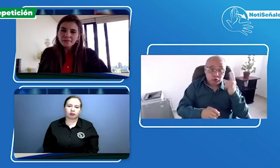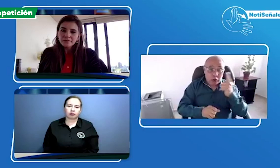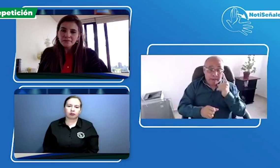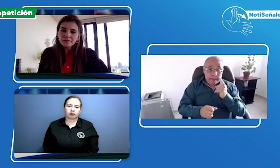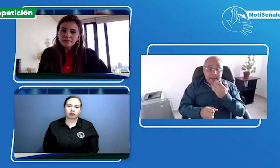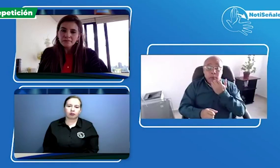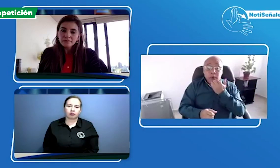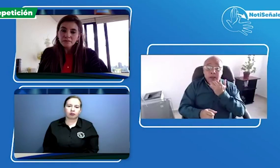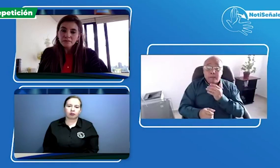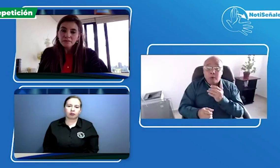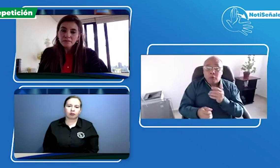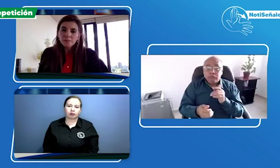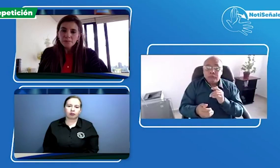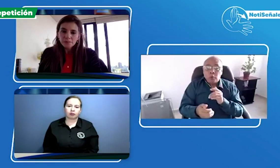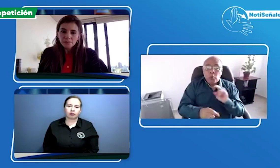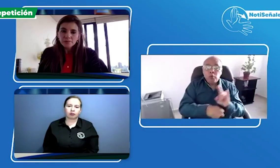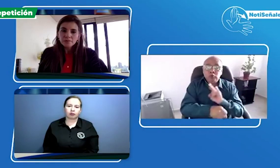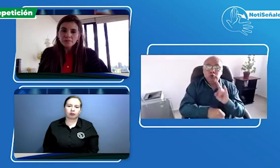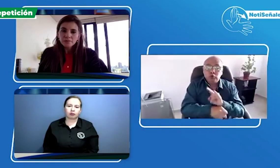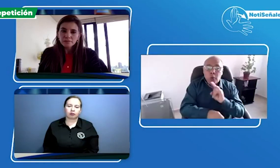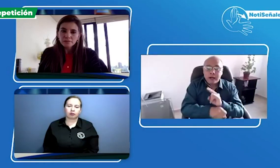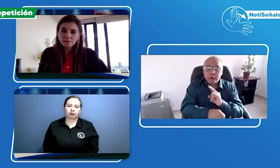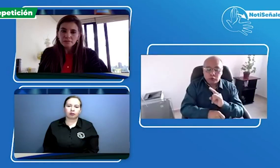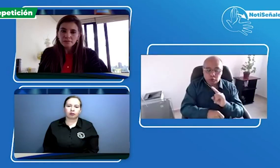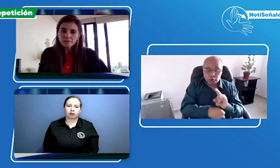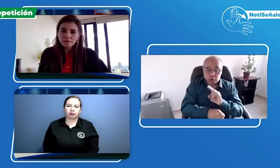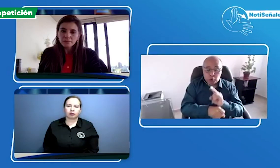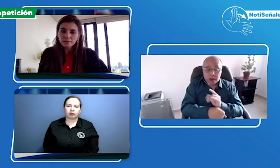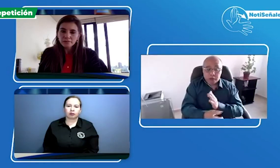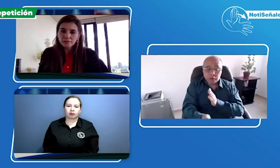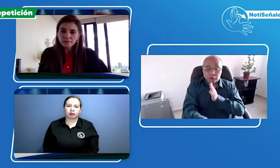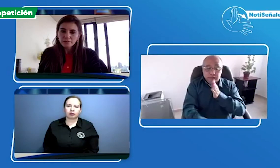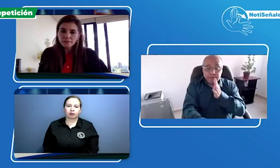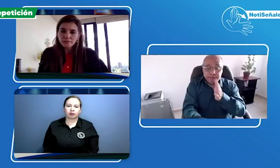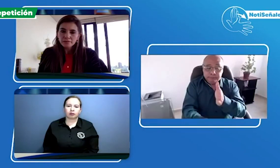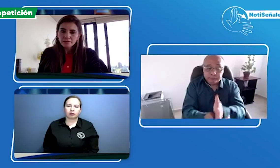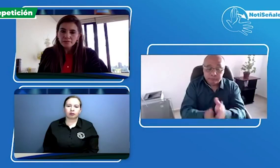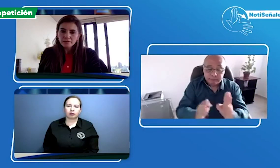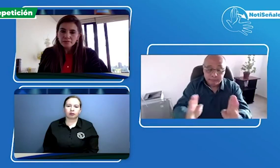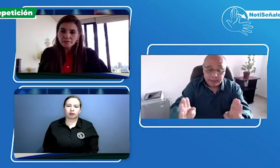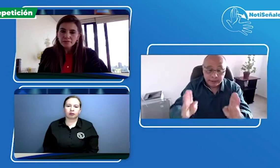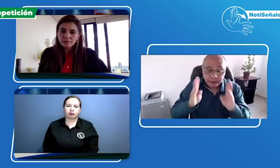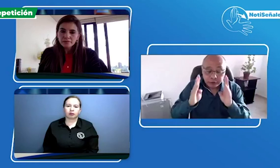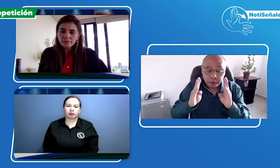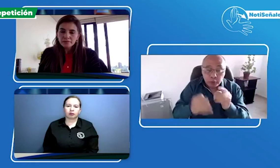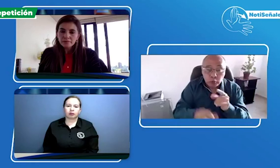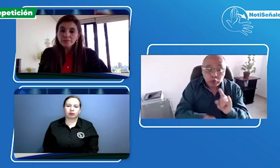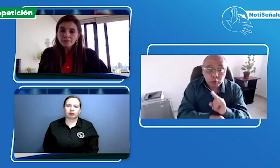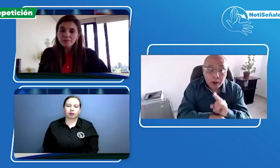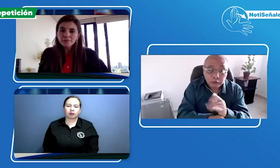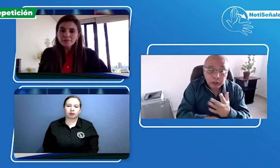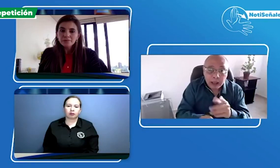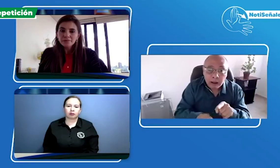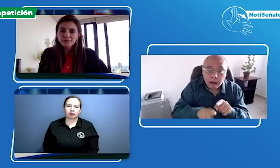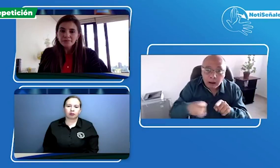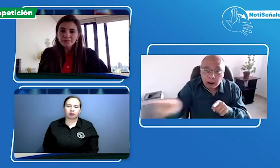derechos y es para que las personas sordas puedan ser atendidas en diferentes espacios entre estos el entorno médico